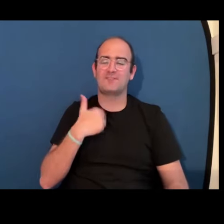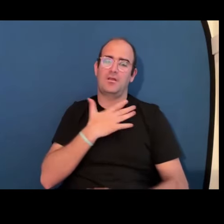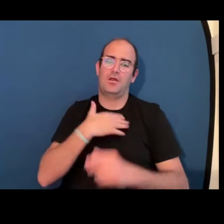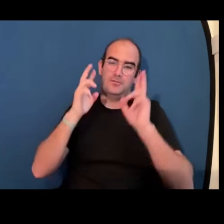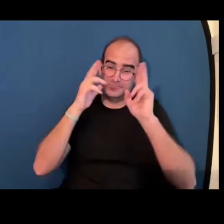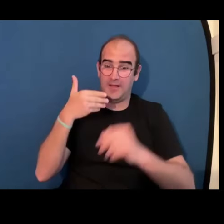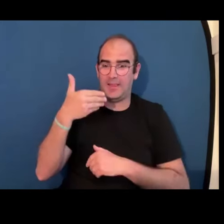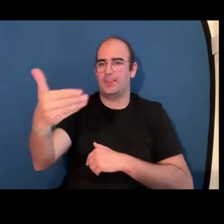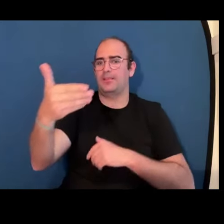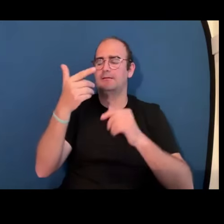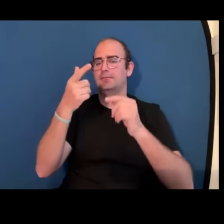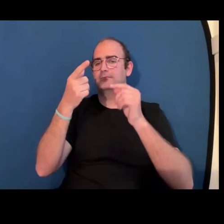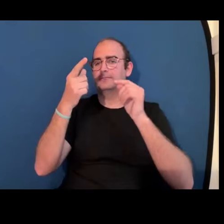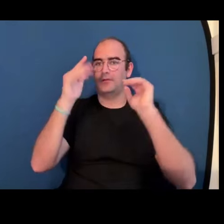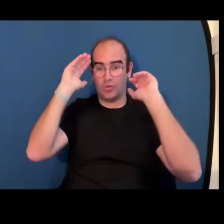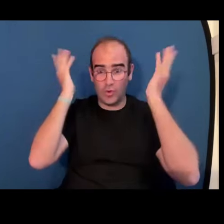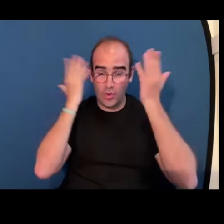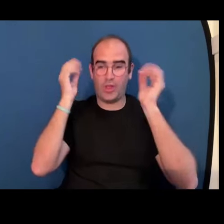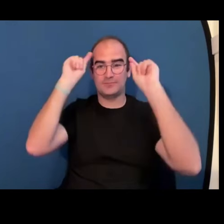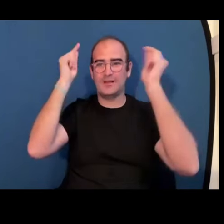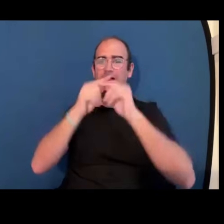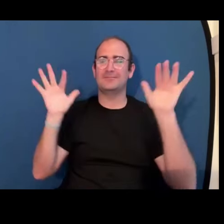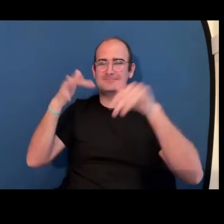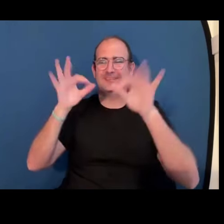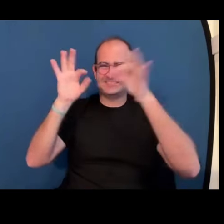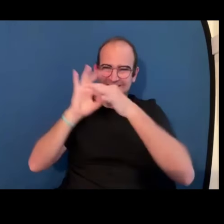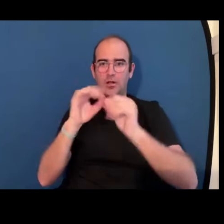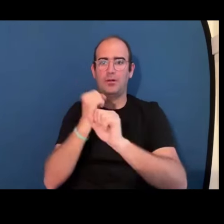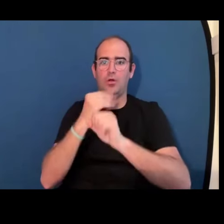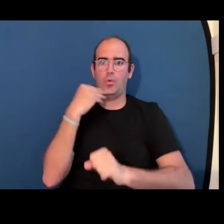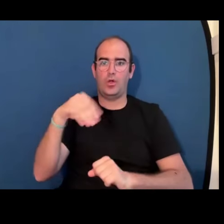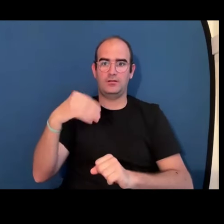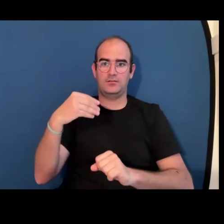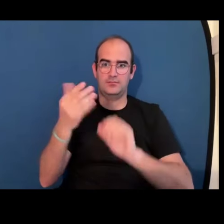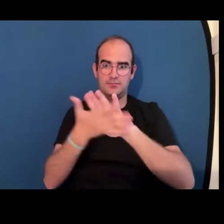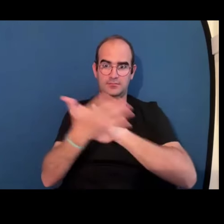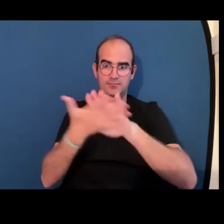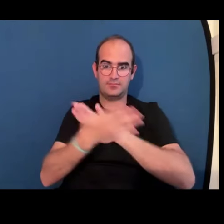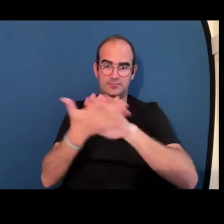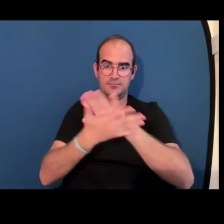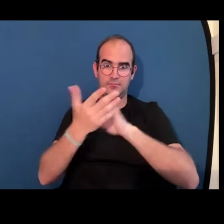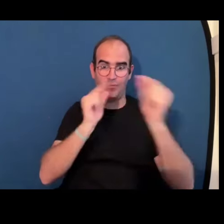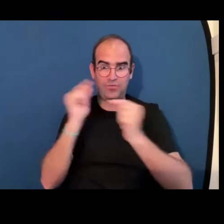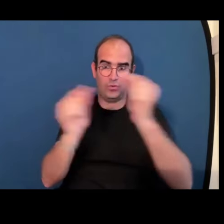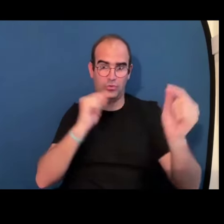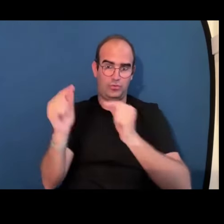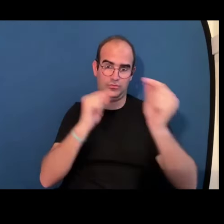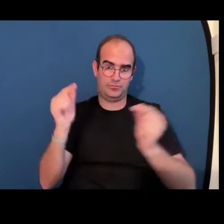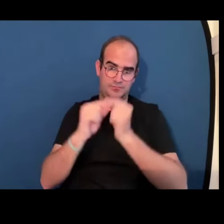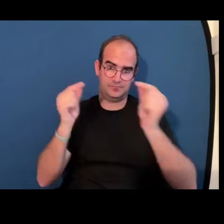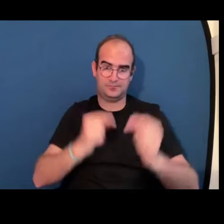podemos enfocarnos y trabajar esto yo sí que me gustaría y espero que en un próximo congreso de